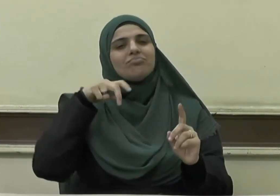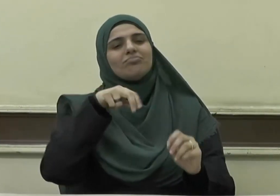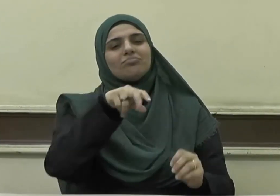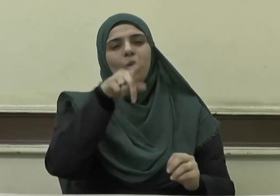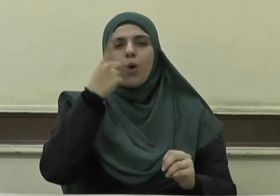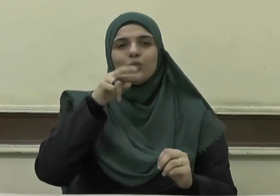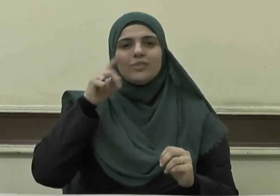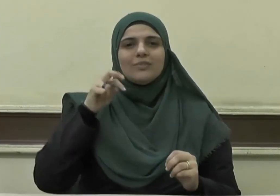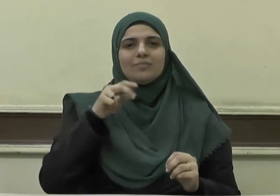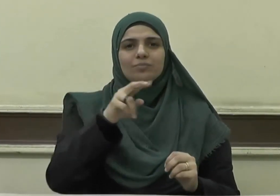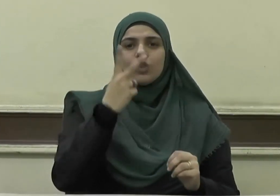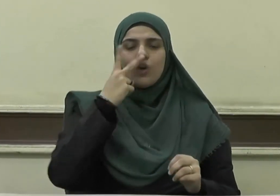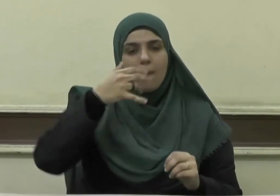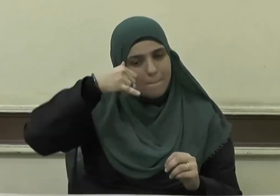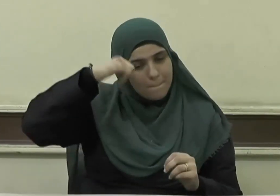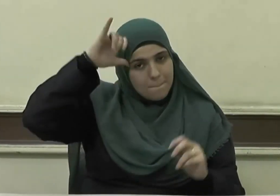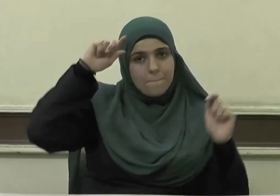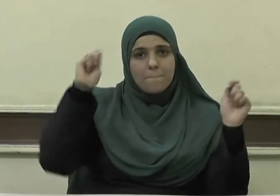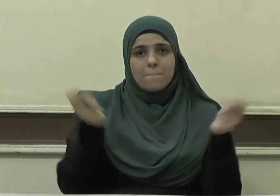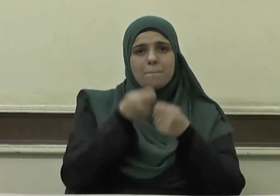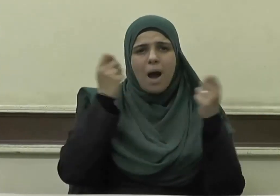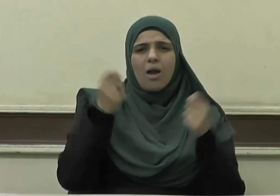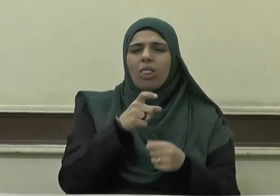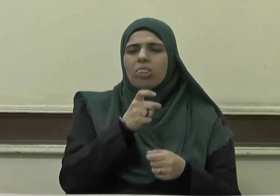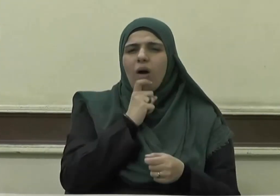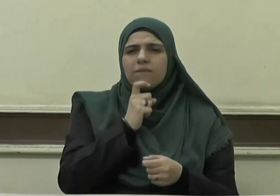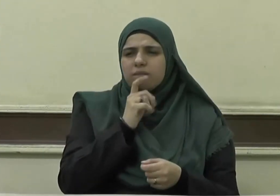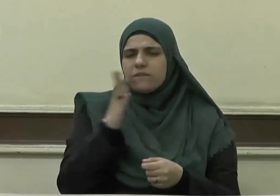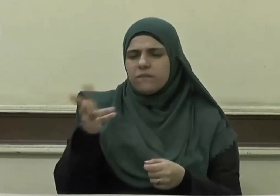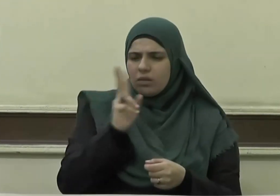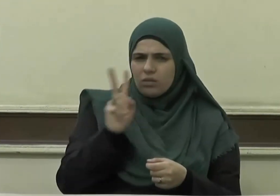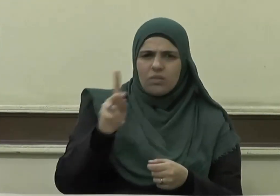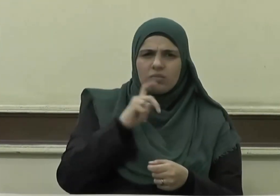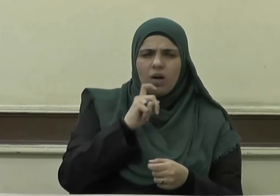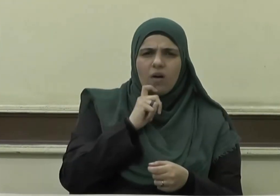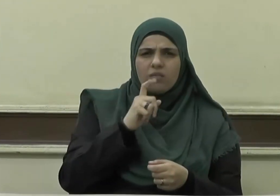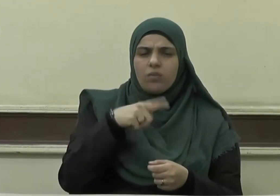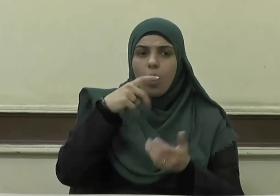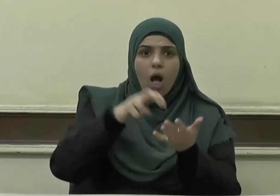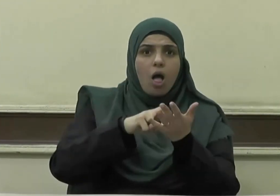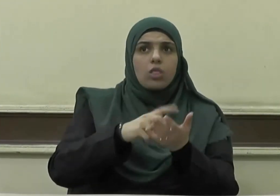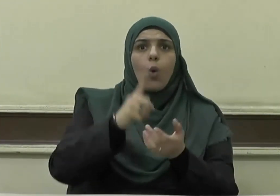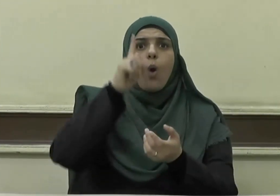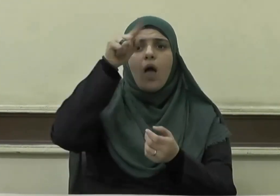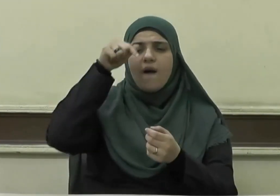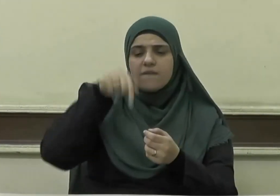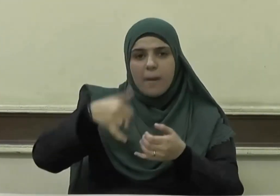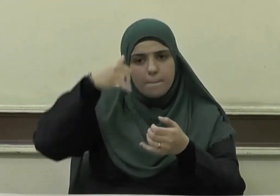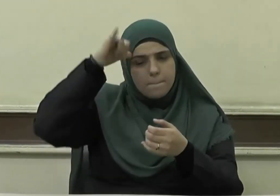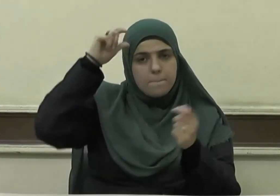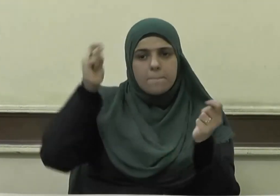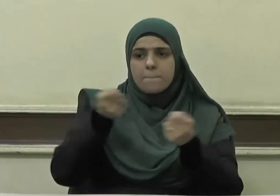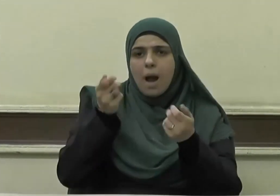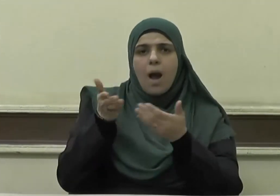ببعير هزيل قال اتقوا الله في هذه البهائم